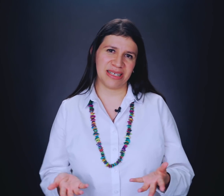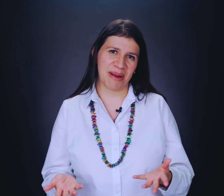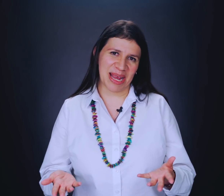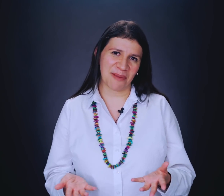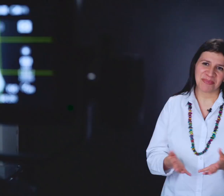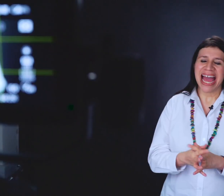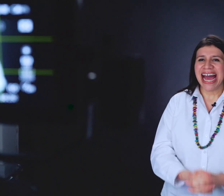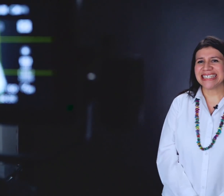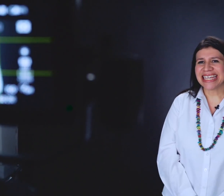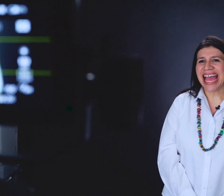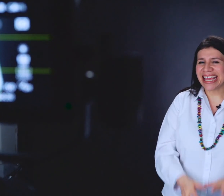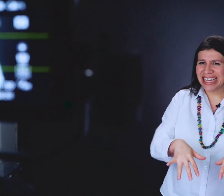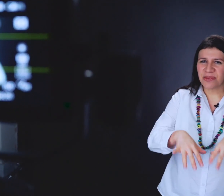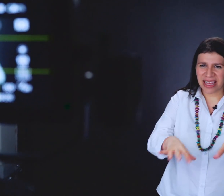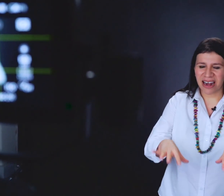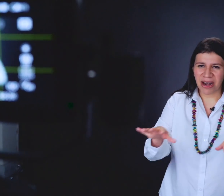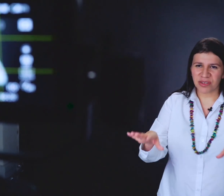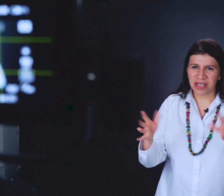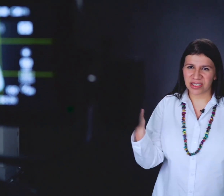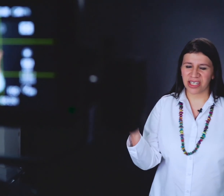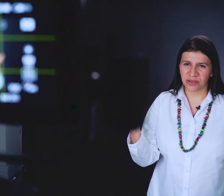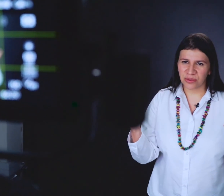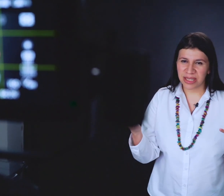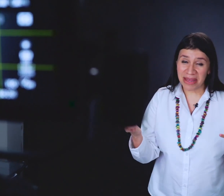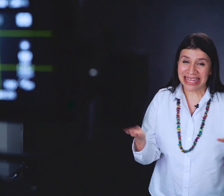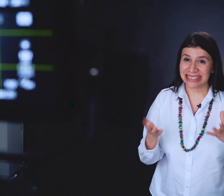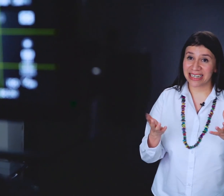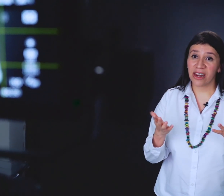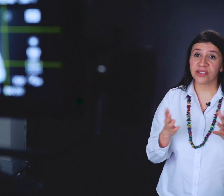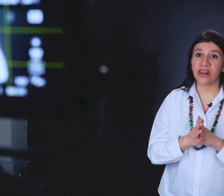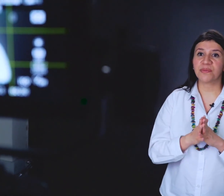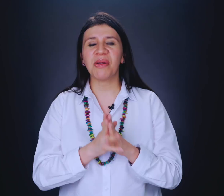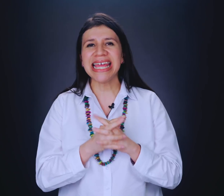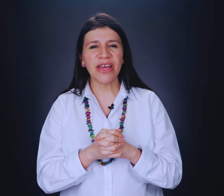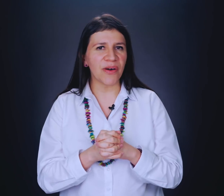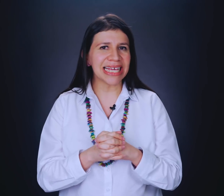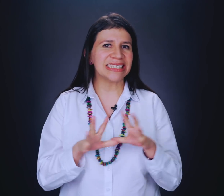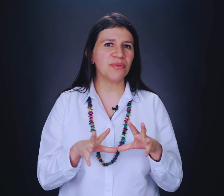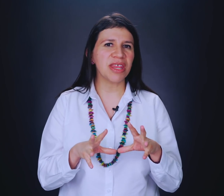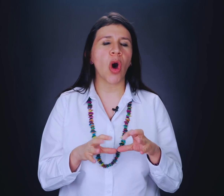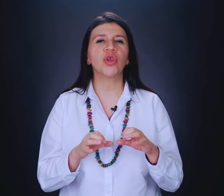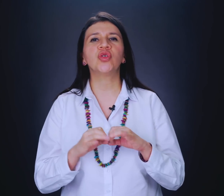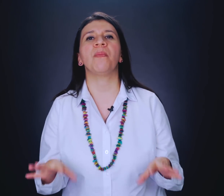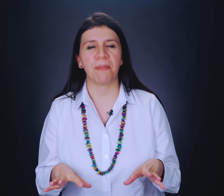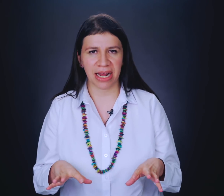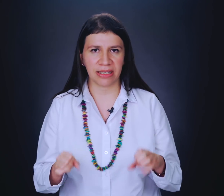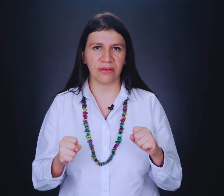de pareja. Así es que aquí les voy a dejar varios videos que he hecho justamente acerca de los celos, pero el día de hoy este es un video súper práctico.